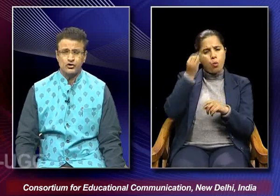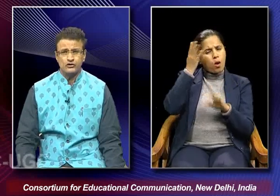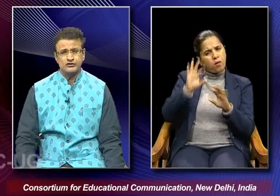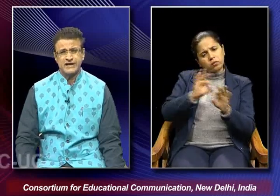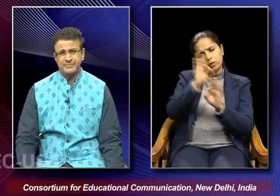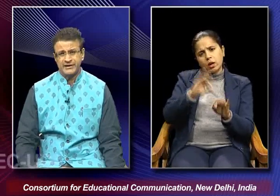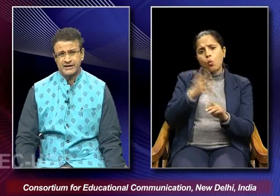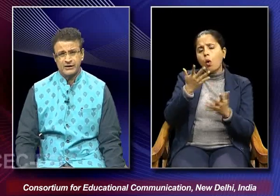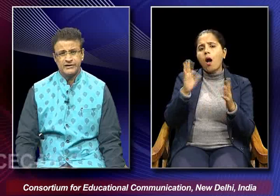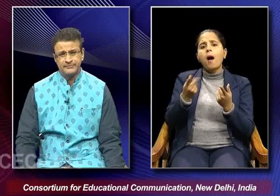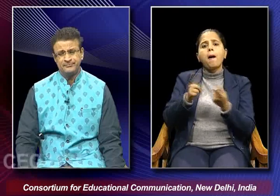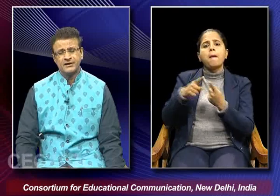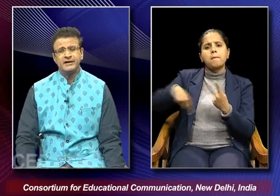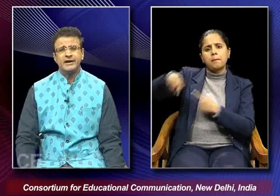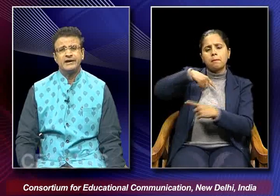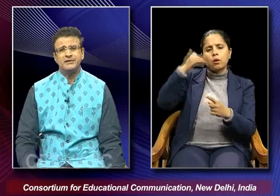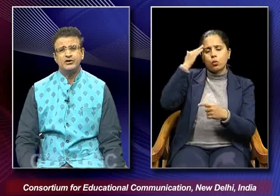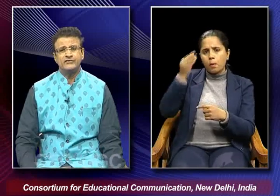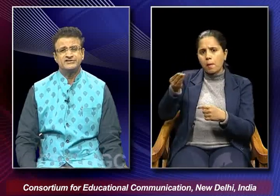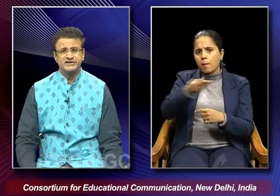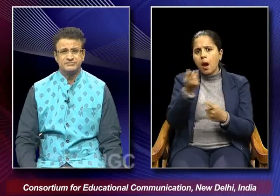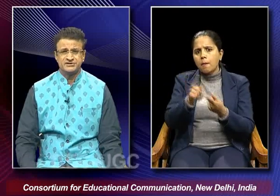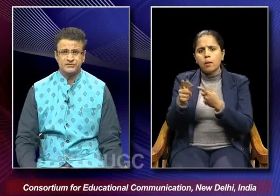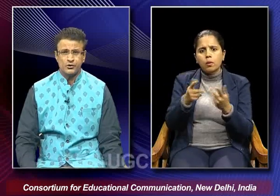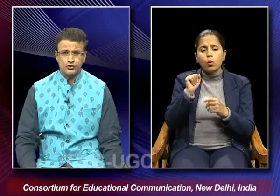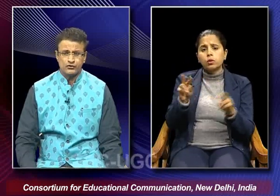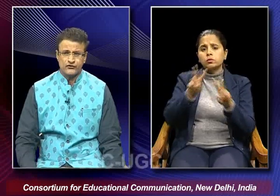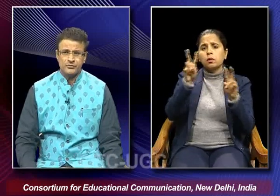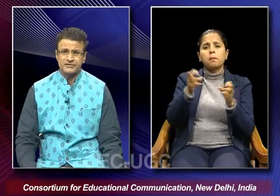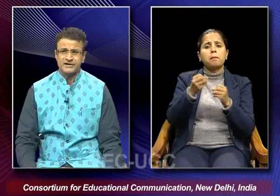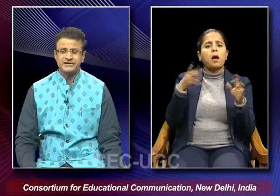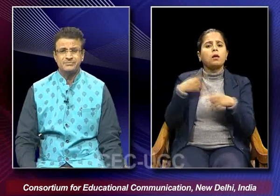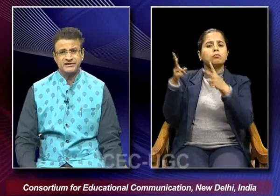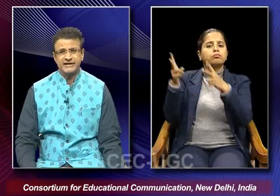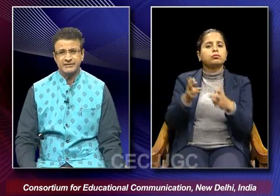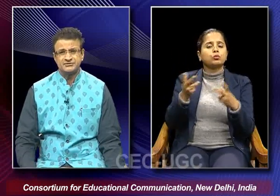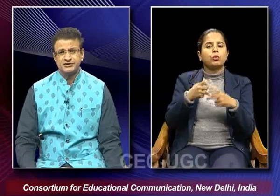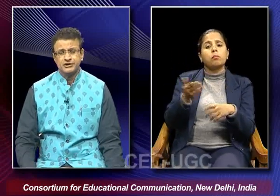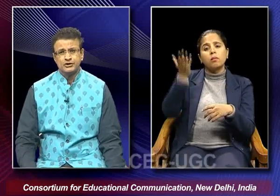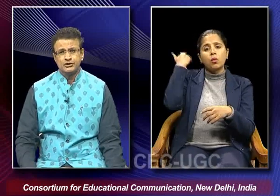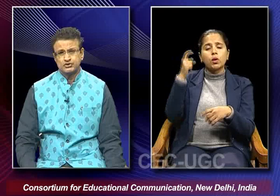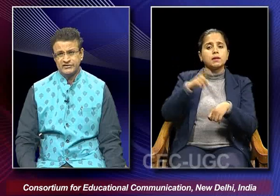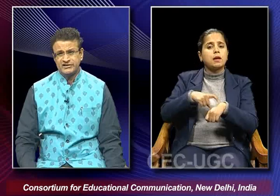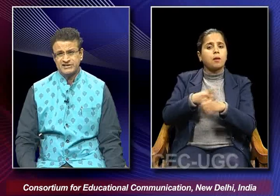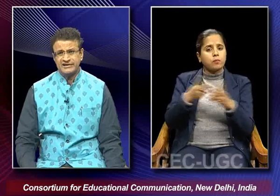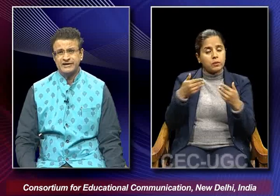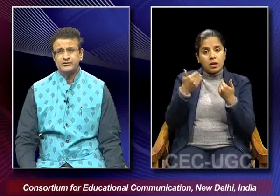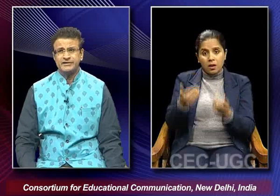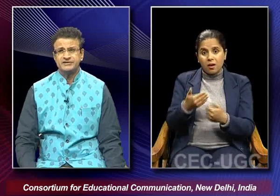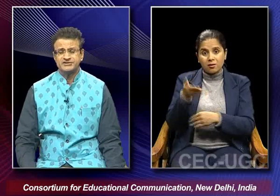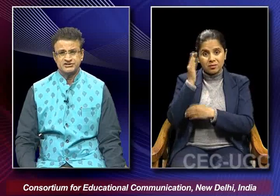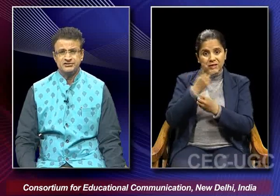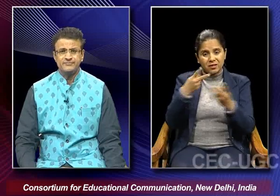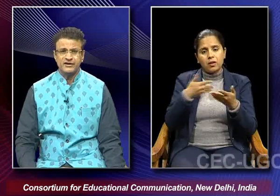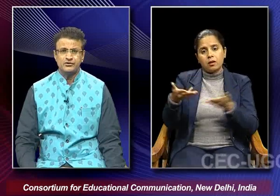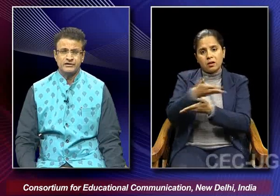what all was happening around him and many of his themes they were borrowed from the contemporary times so with this i'd like to end